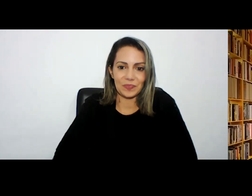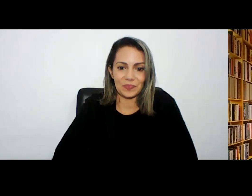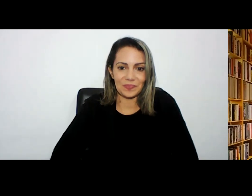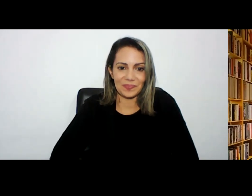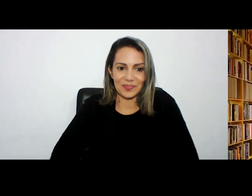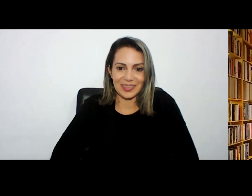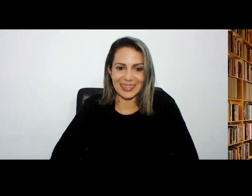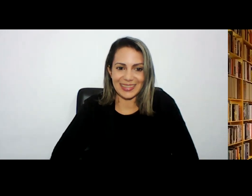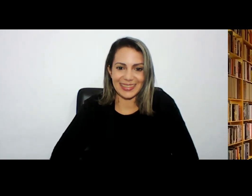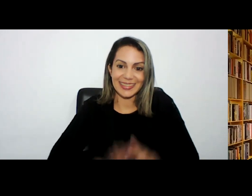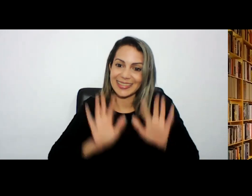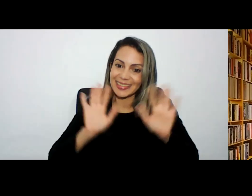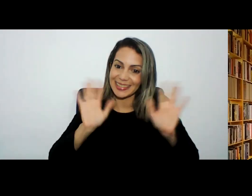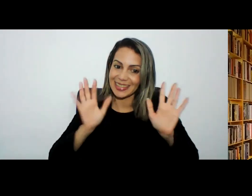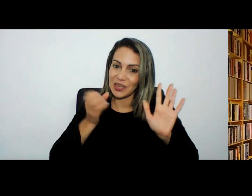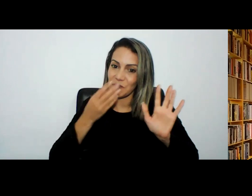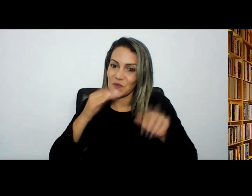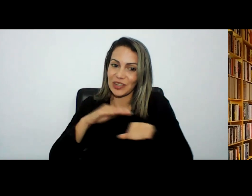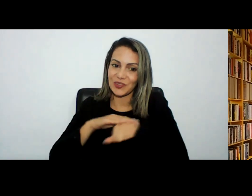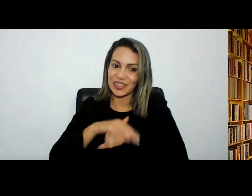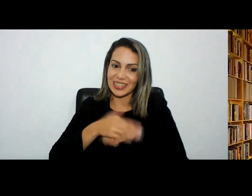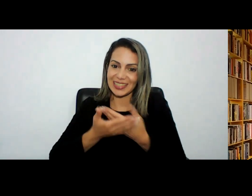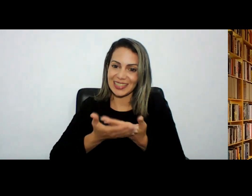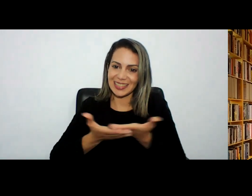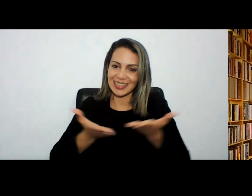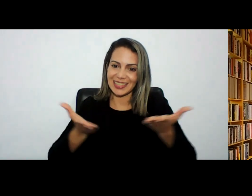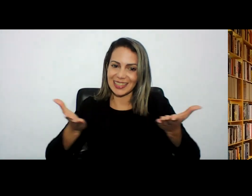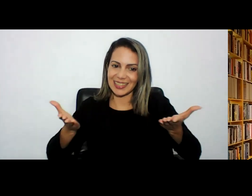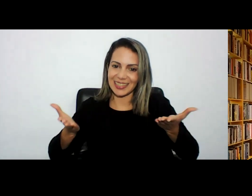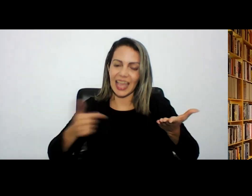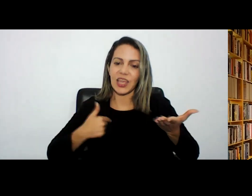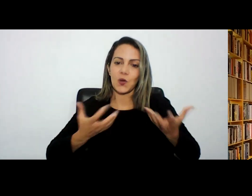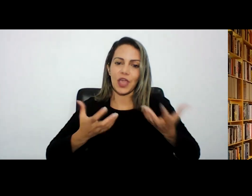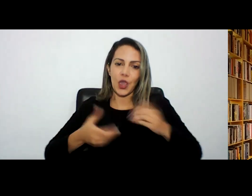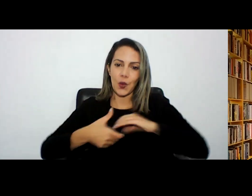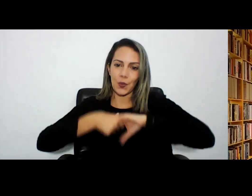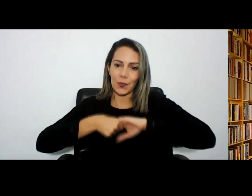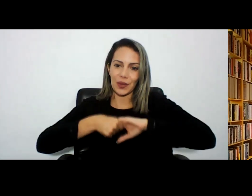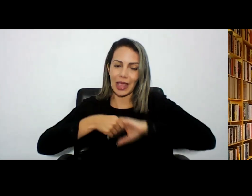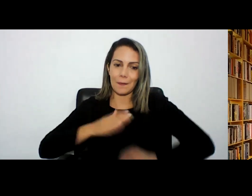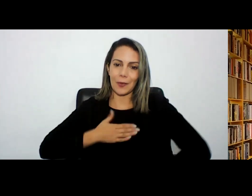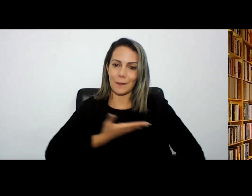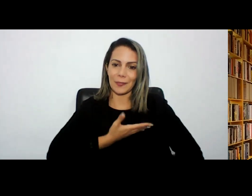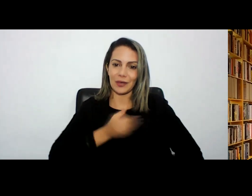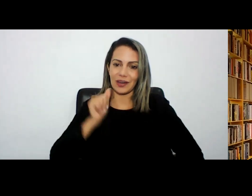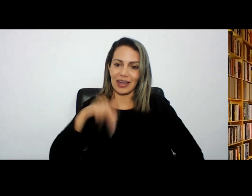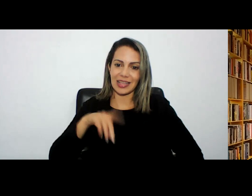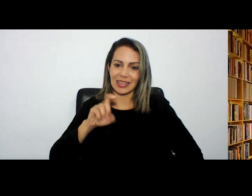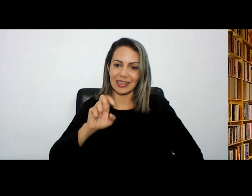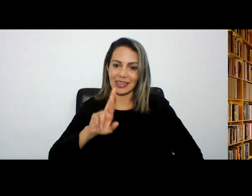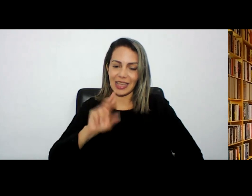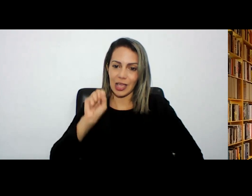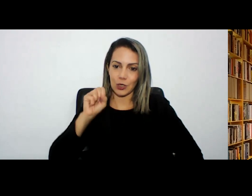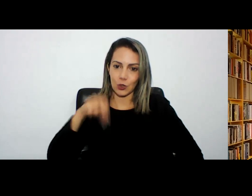bem senhoras e senhores boa noite eu quero aqui saudar o meu querido amigo e coordenador o doutor Anderson quero saudar o